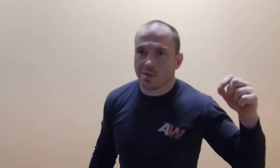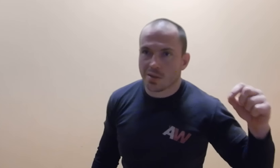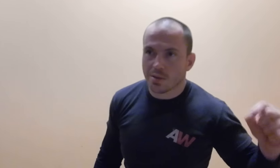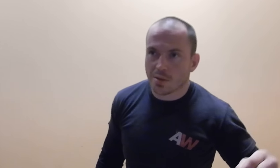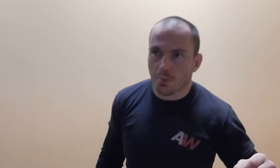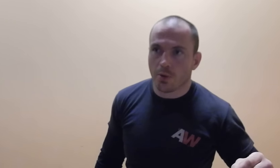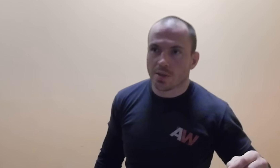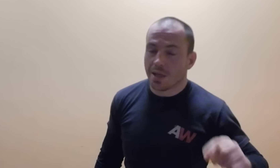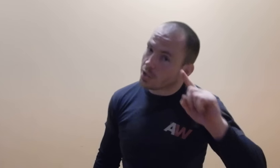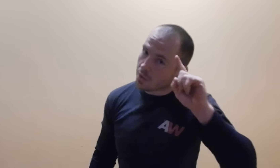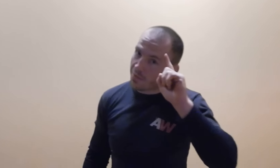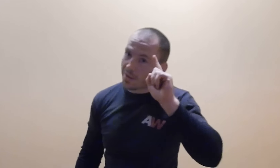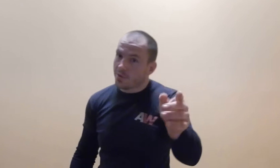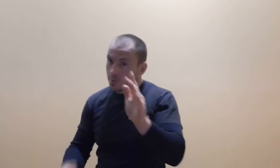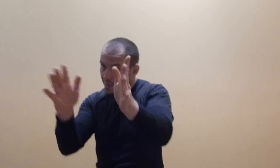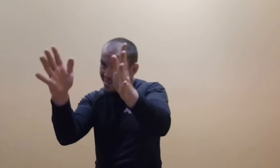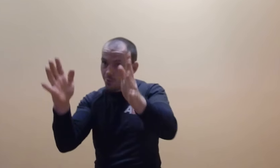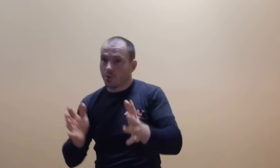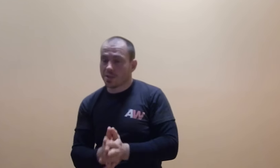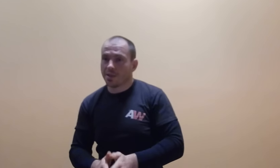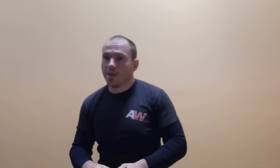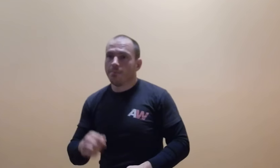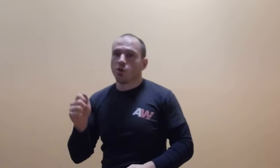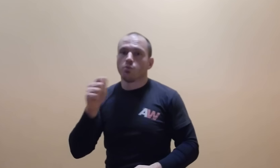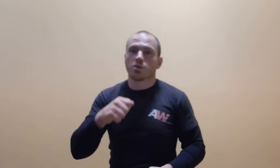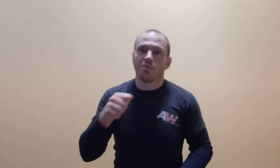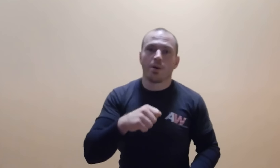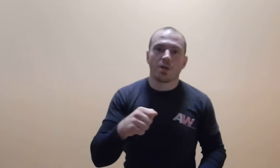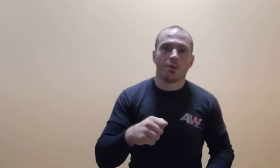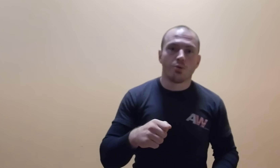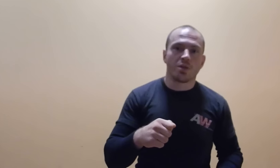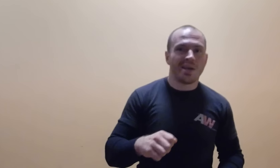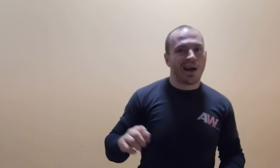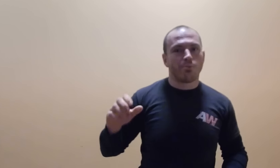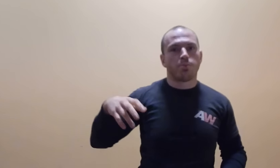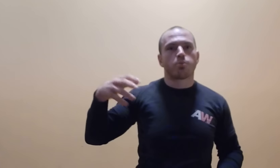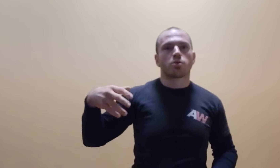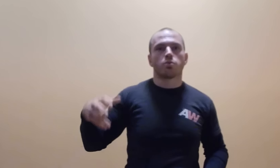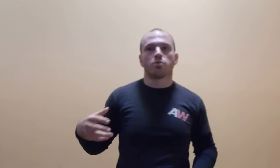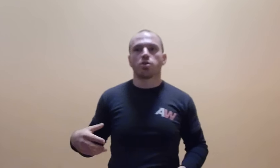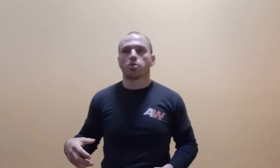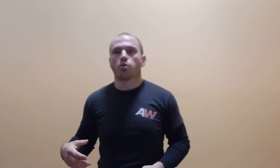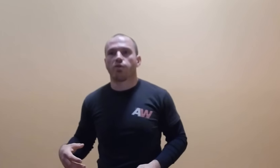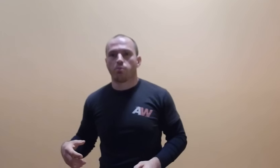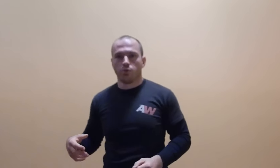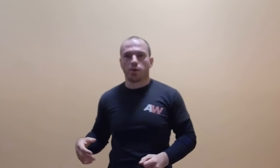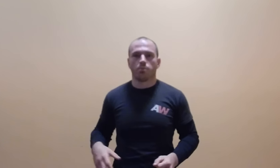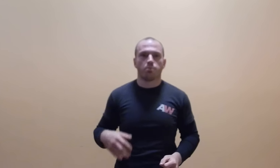100%, a często nawet jak widzą na 100%, ich mózg wypełnia luki, albo po prostu czysto konfabuluje, bo